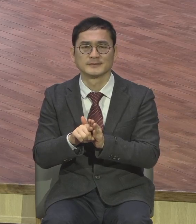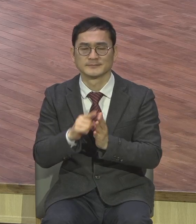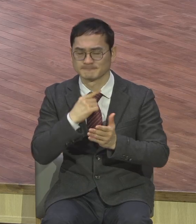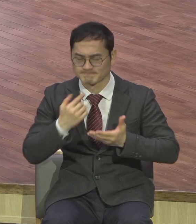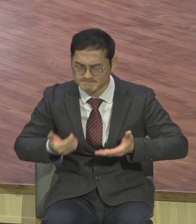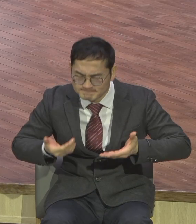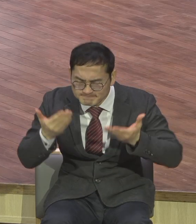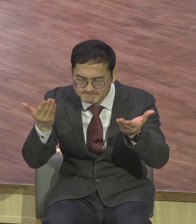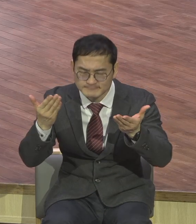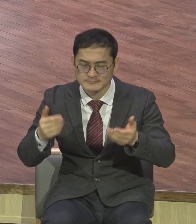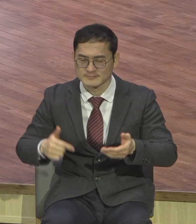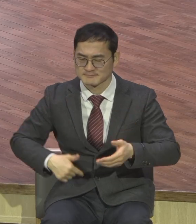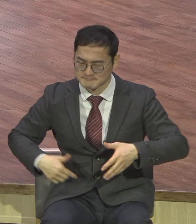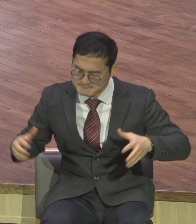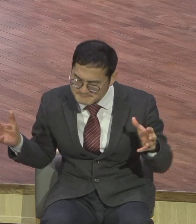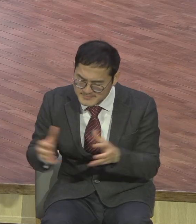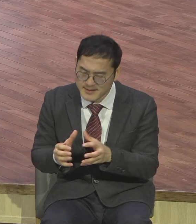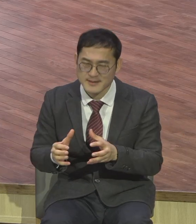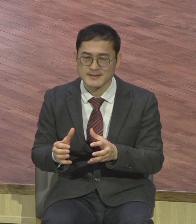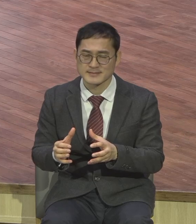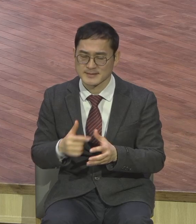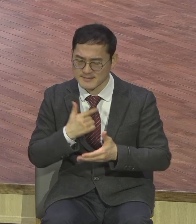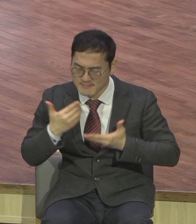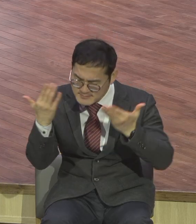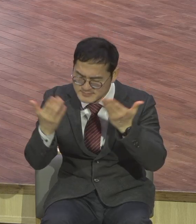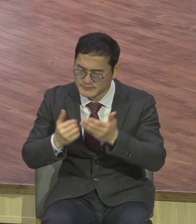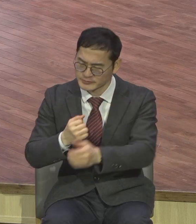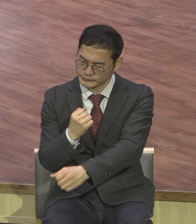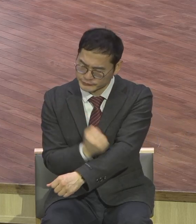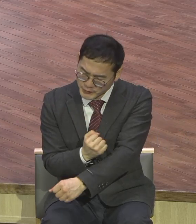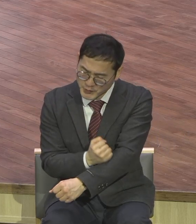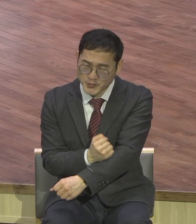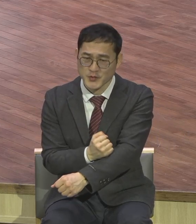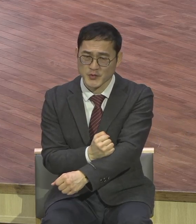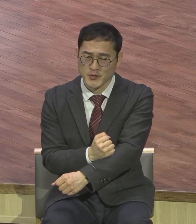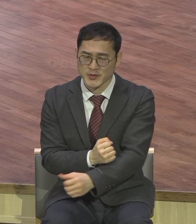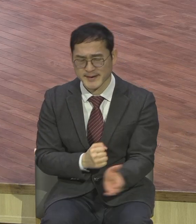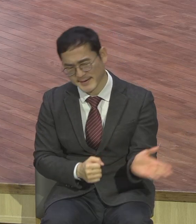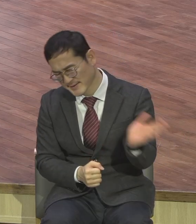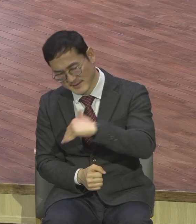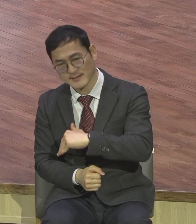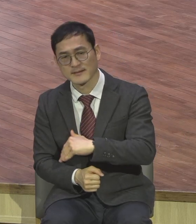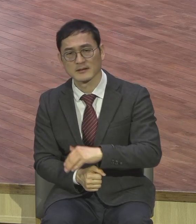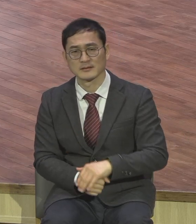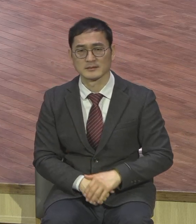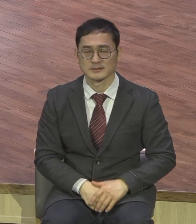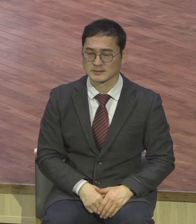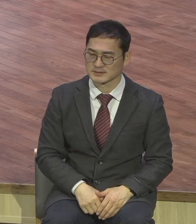힘을 합쳐서 우리 기뻄으로 헌신하고 기뻄으로 우리가 사여가자 이렇게 하는데 그걸 방해를 해요